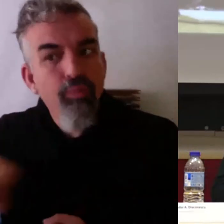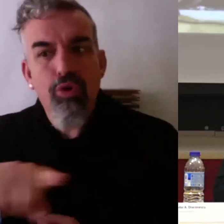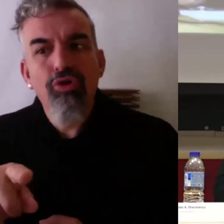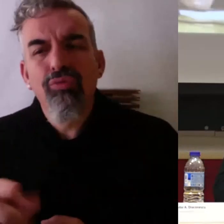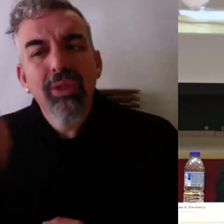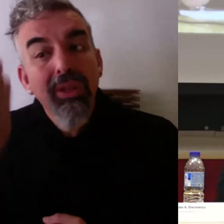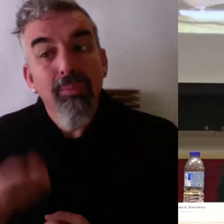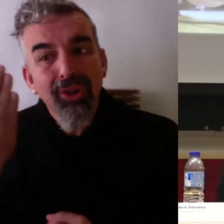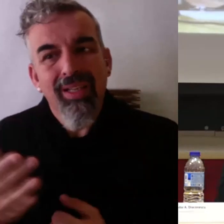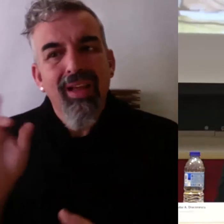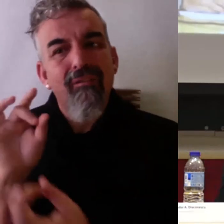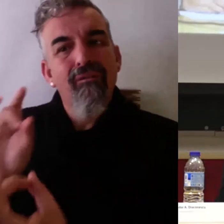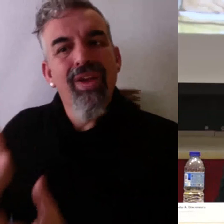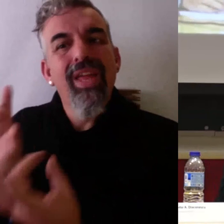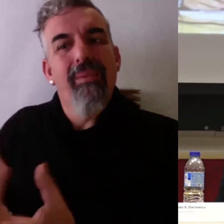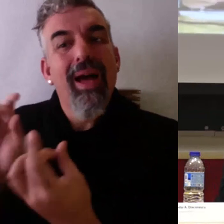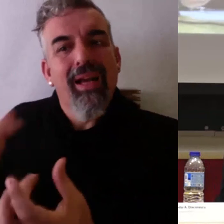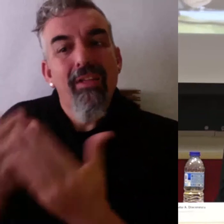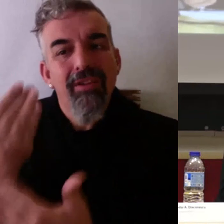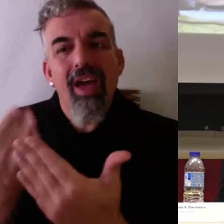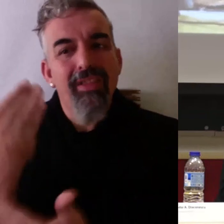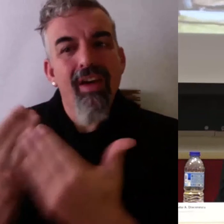estudiantes del día a día y de posteriori.